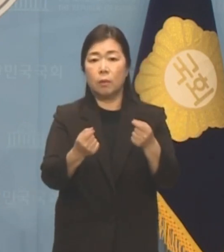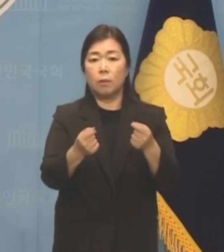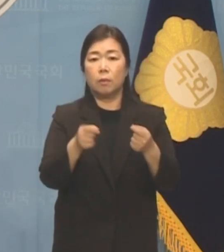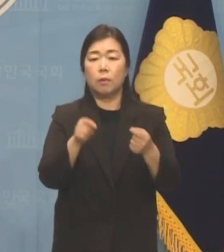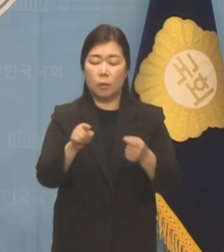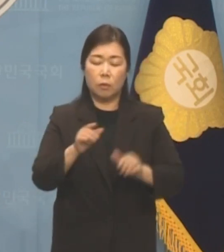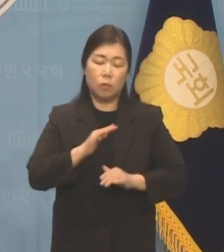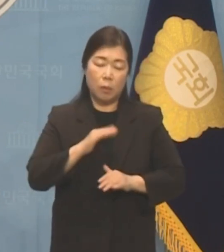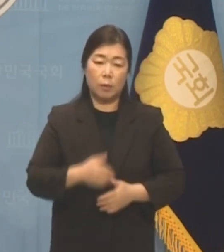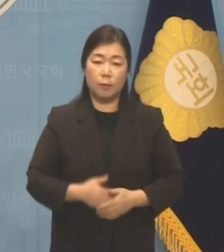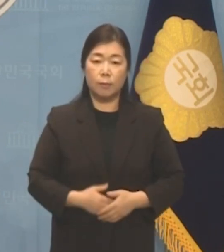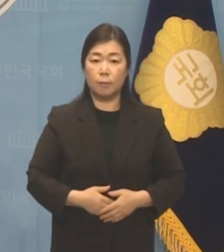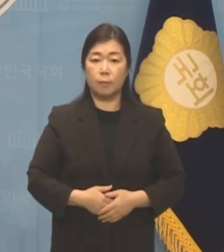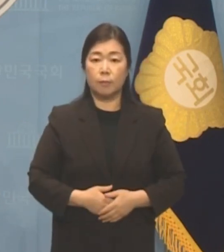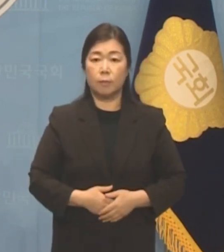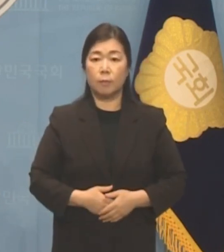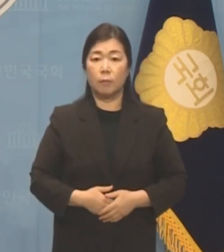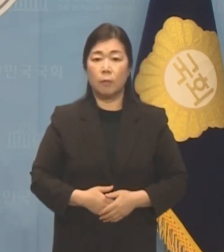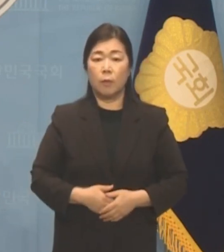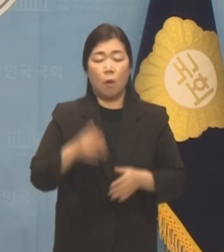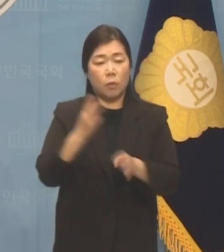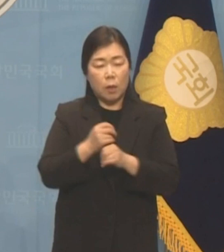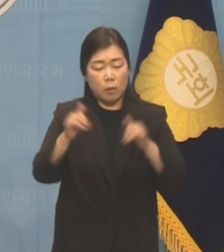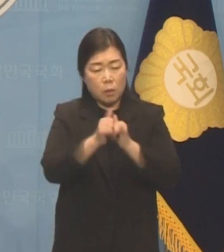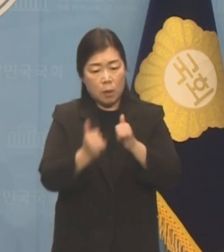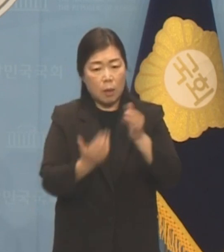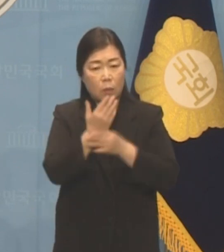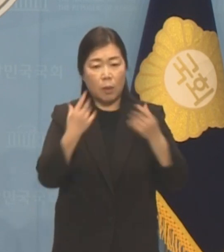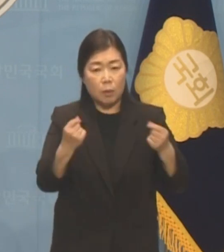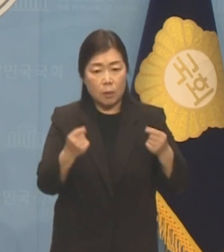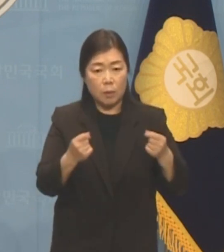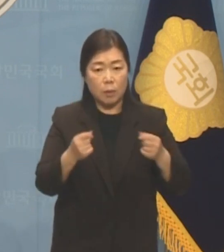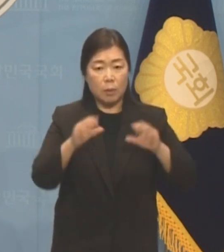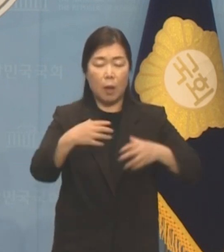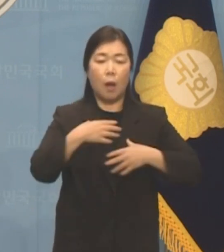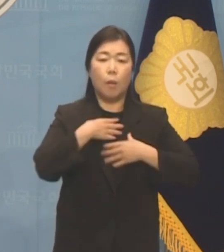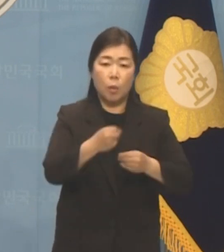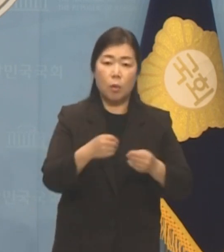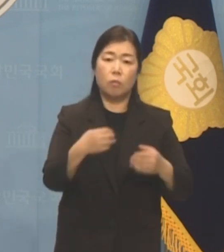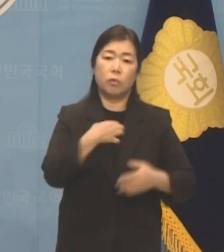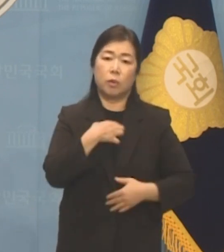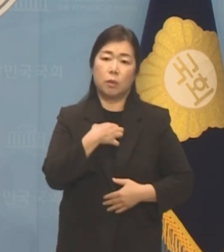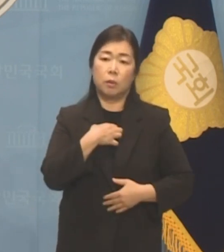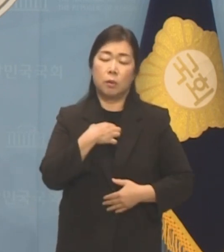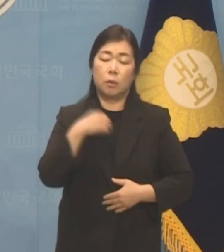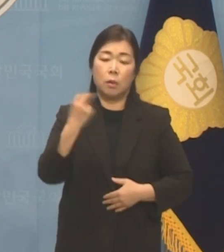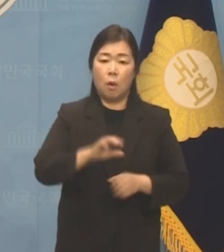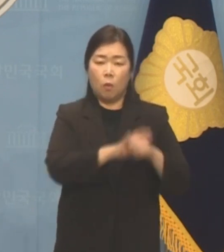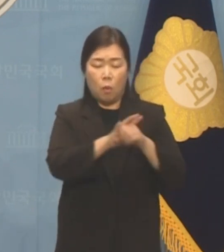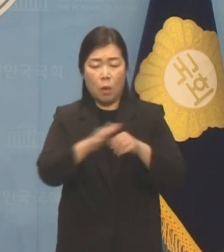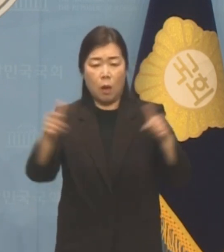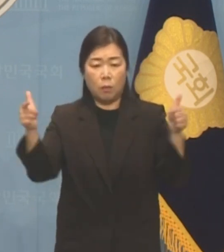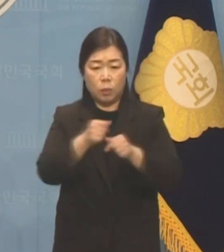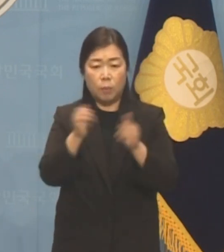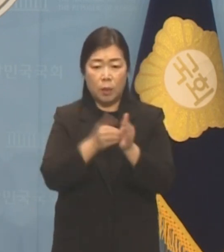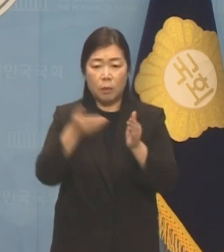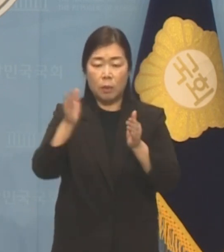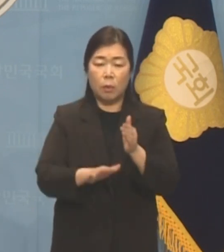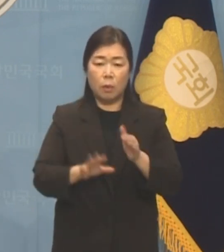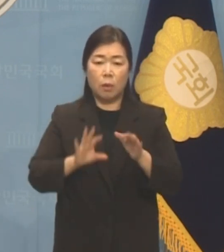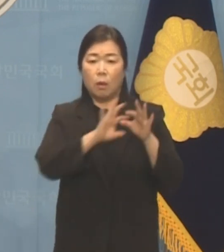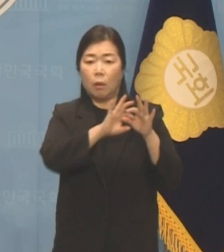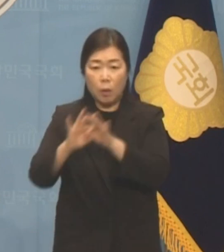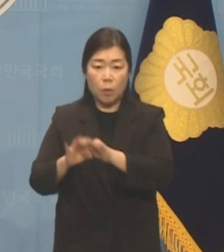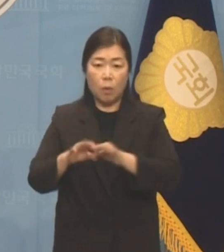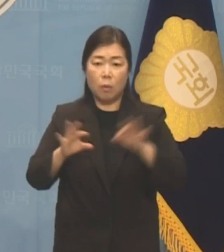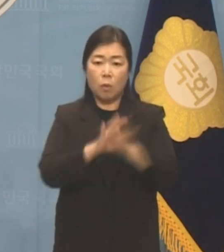두렵습니다. 언제라도 전쟁이 날 것 같은 안보 위기, 코로나 종식에도 불구하고 끝모르게 추락하는